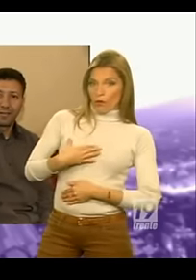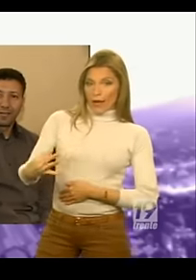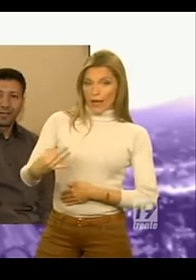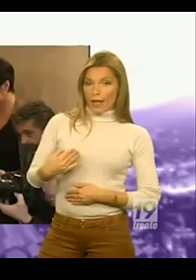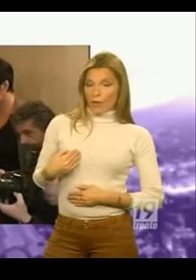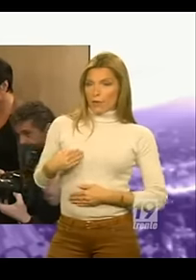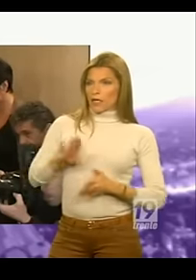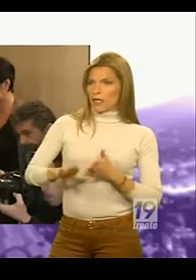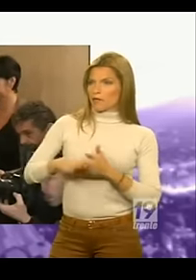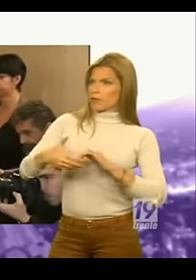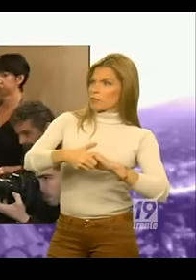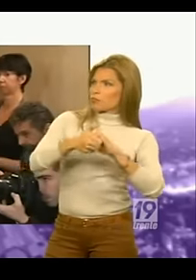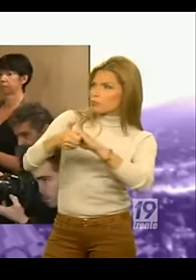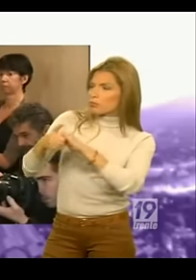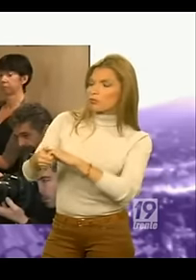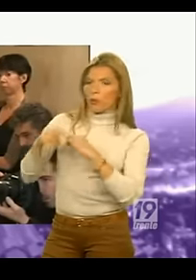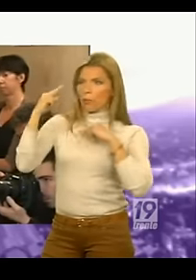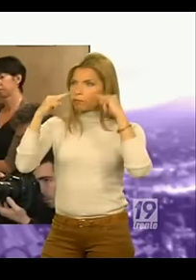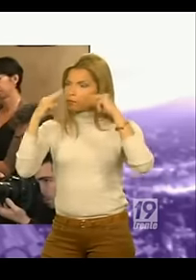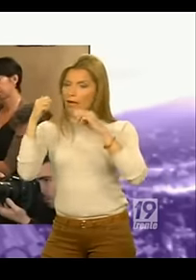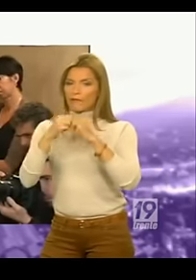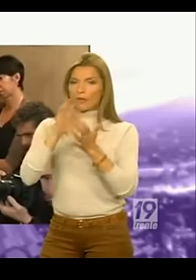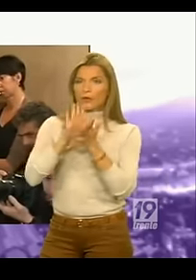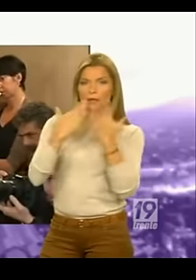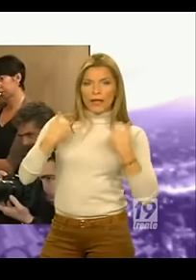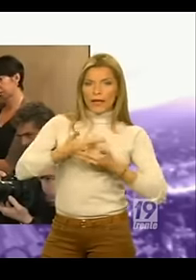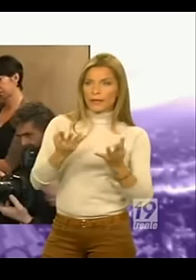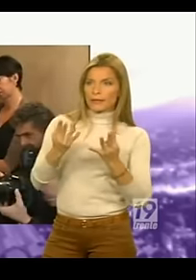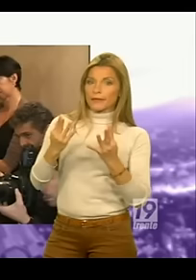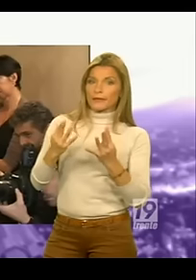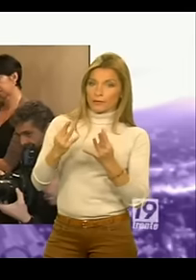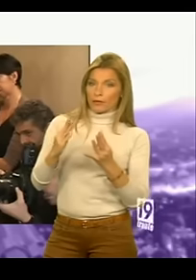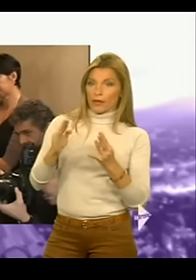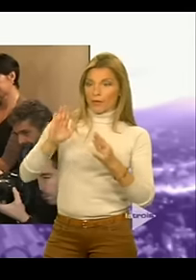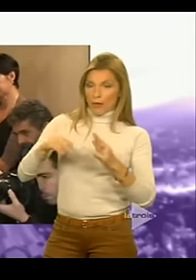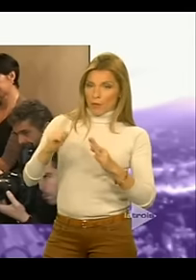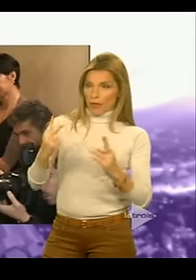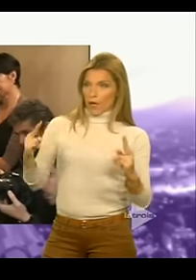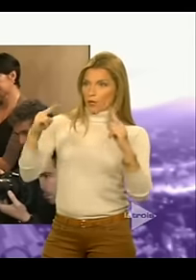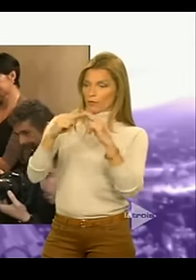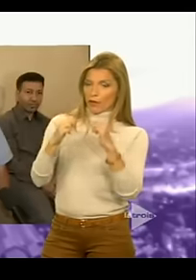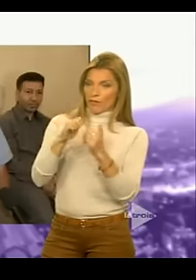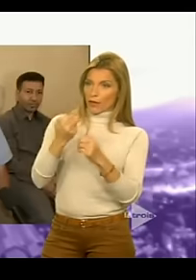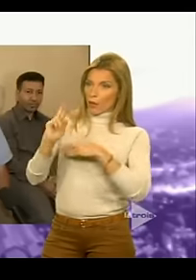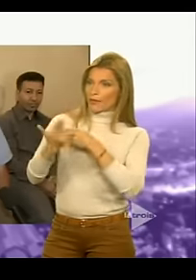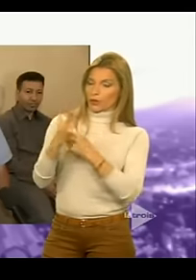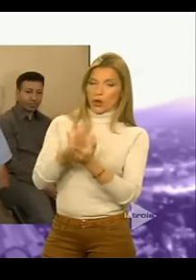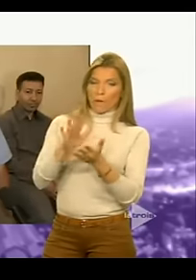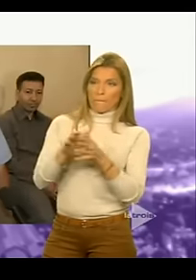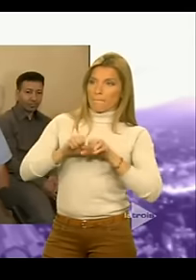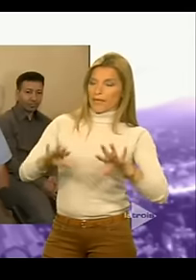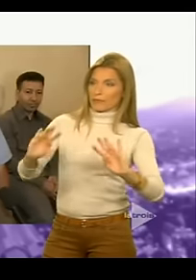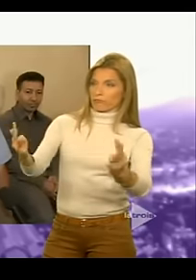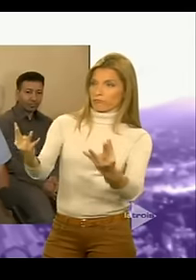de croiser le regard de toutes les journalistes présentes lors de ce premier rendez-vous avec la presse. Première conférence de presse. Donc